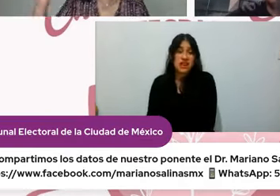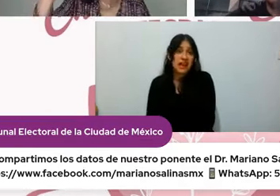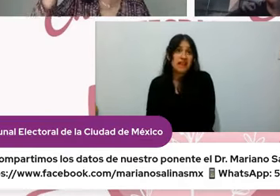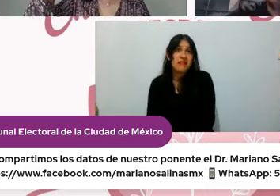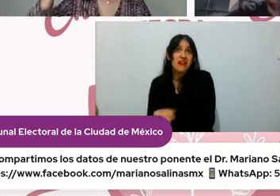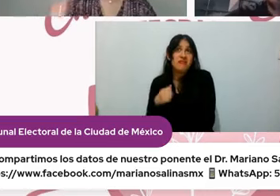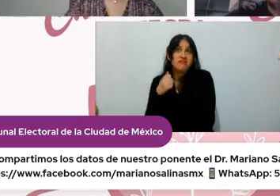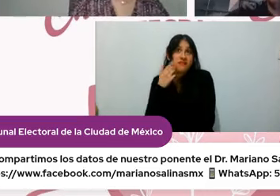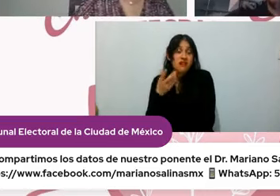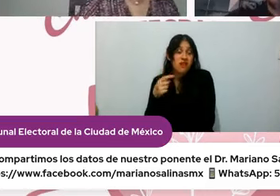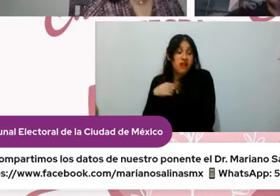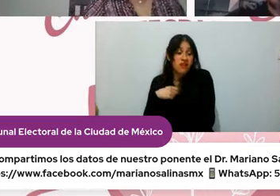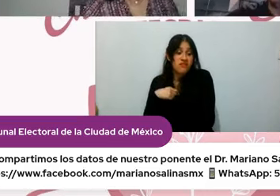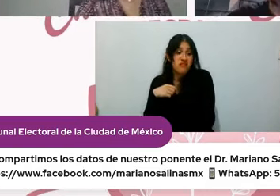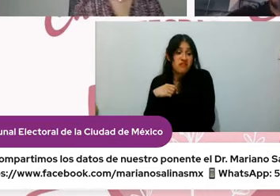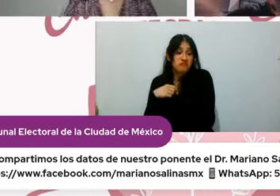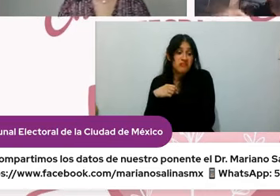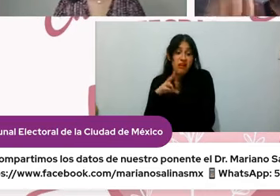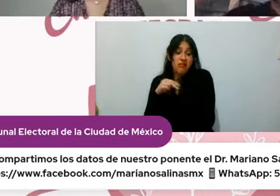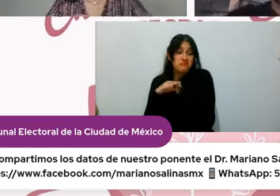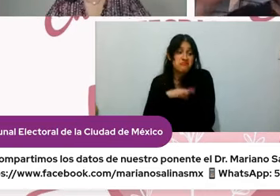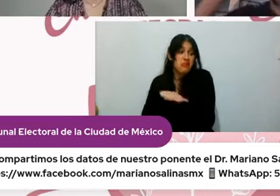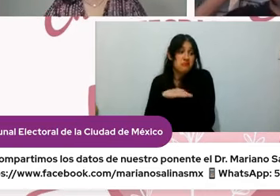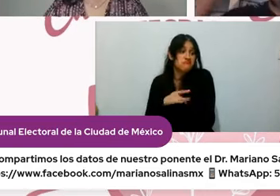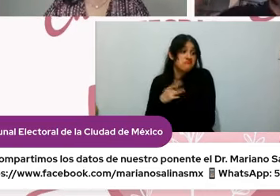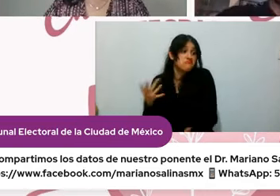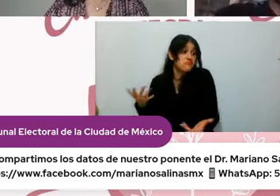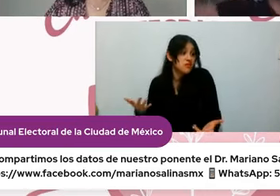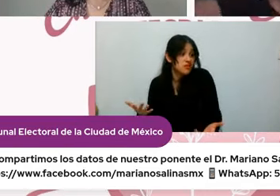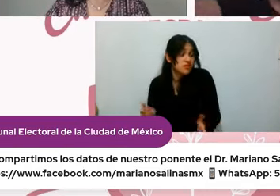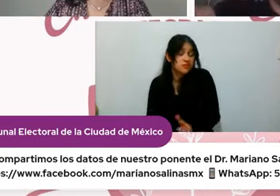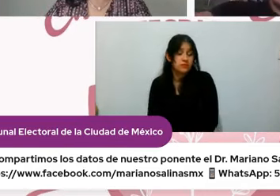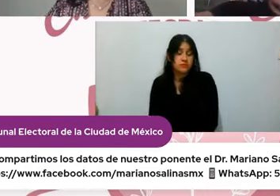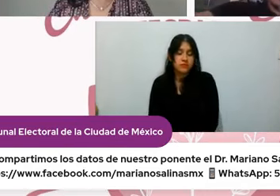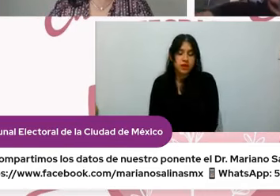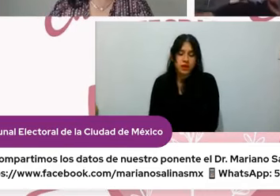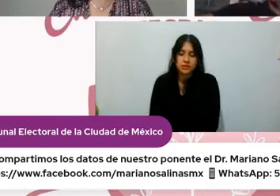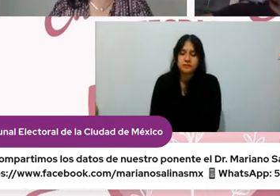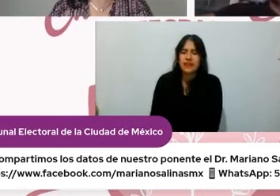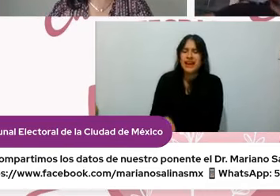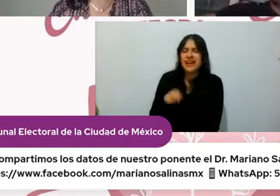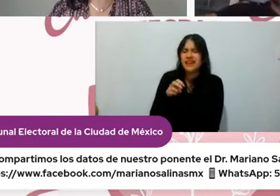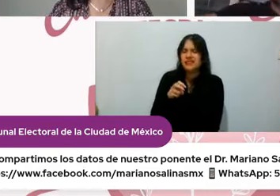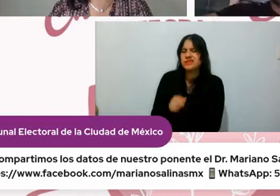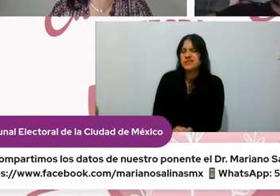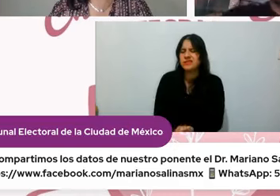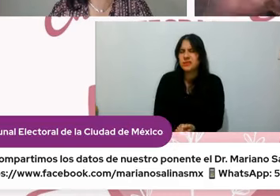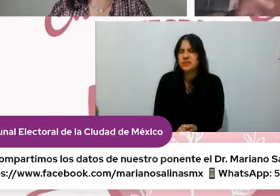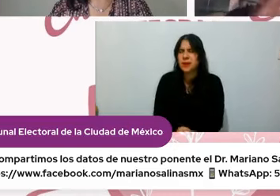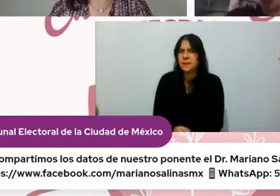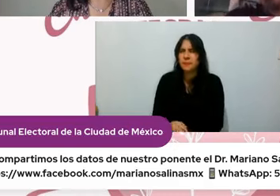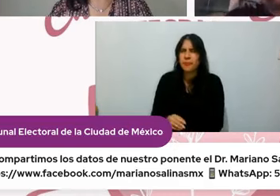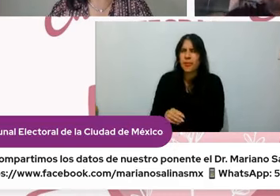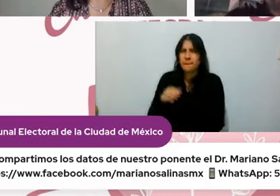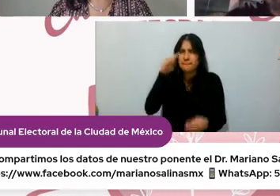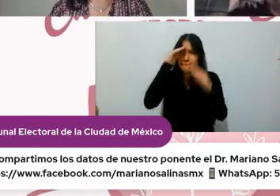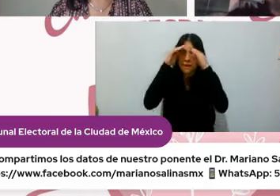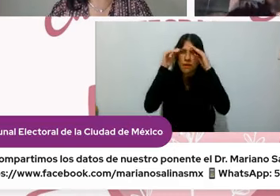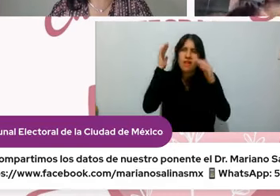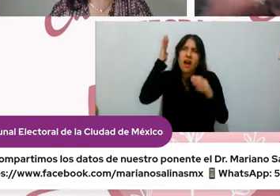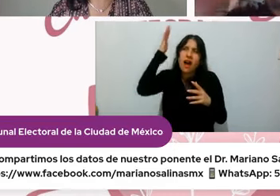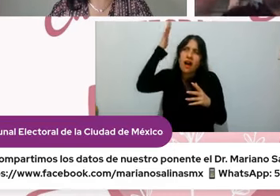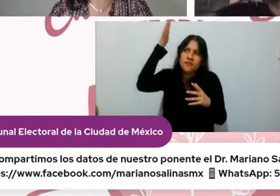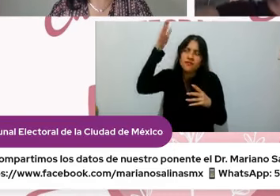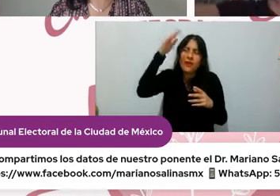claro entonces es pensar un poquito más allá como en el ajedrez no piensen nada más en el primer